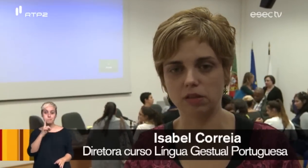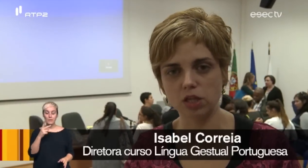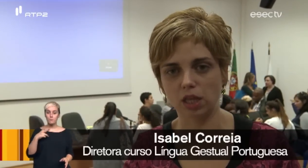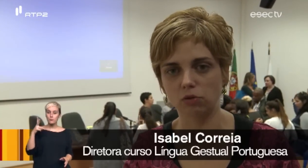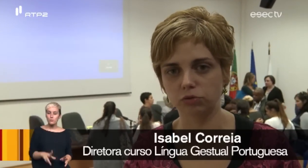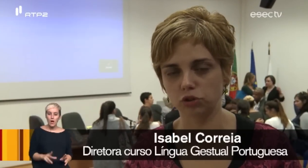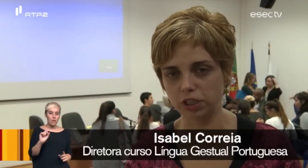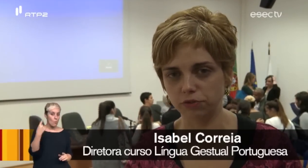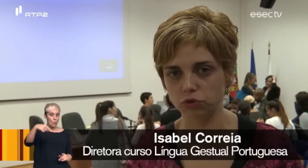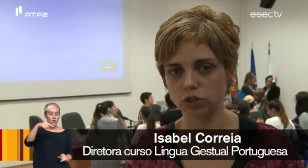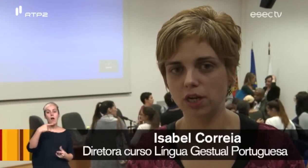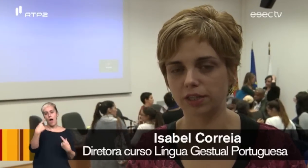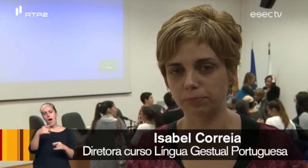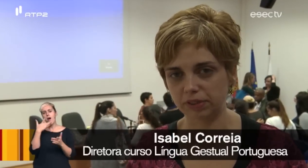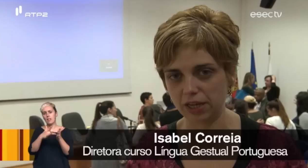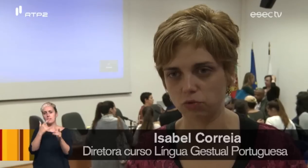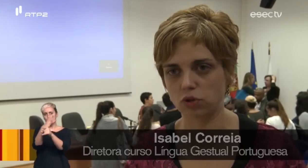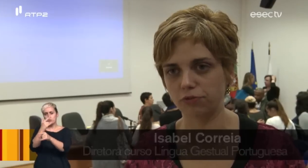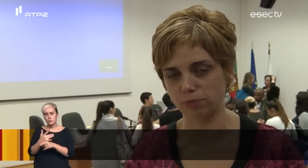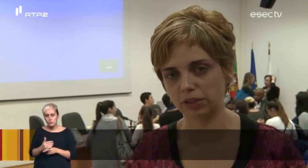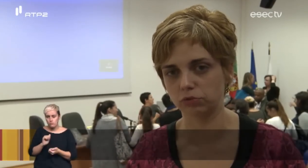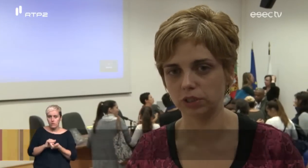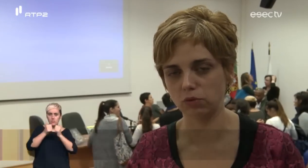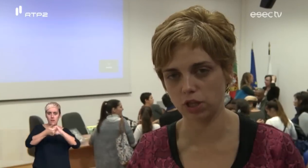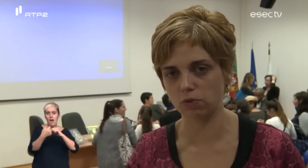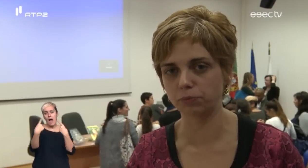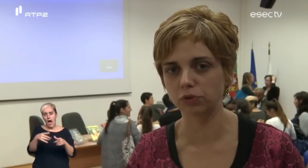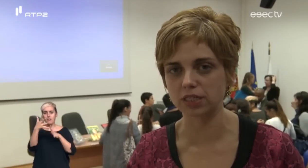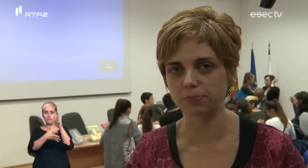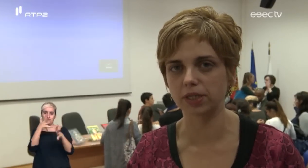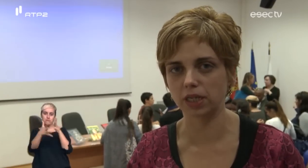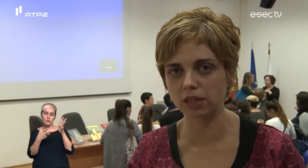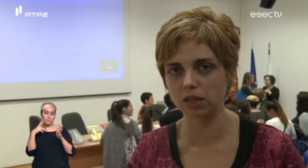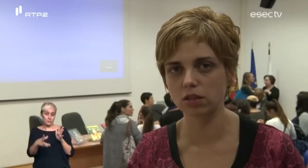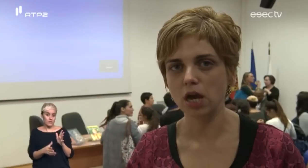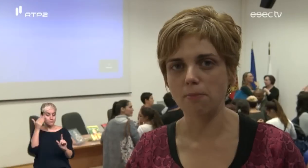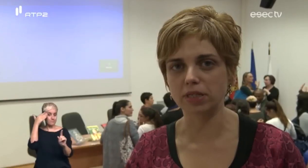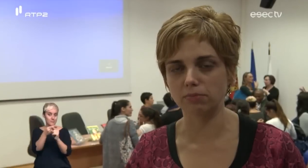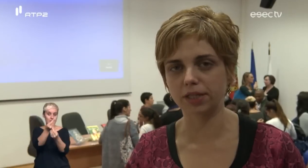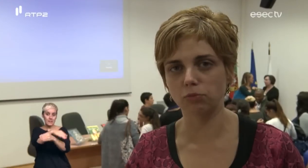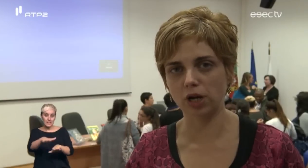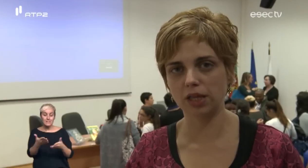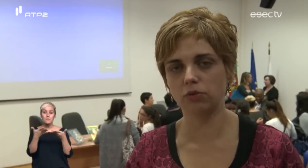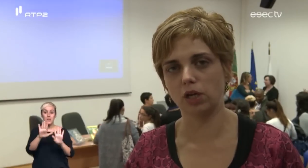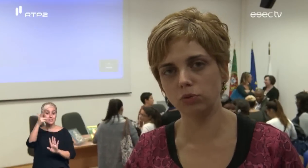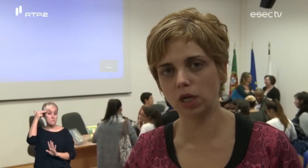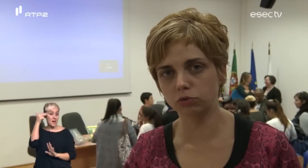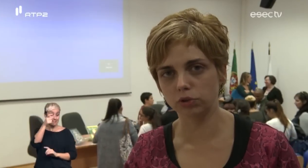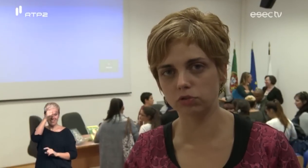existem outros livros adaptados em formato de língua gestual portuguesa para crianças, mas a Marta Morgado é a única autora